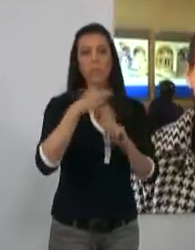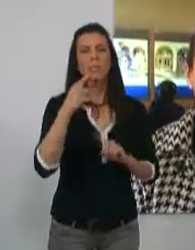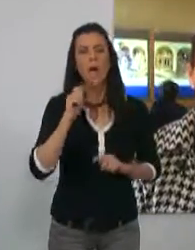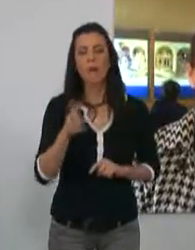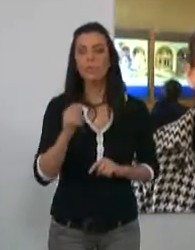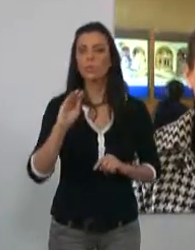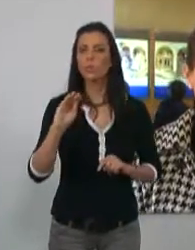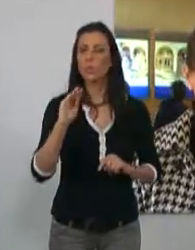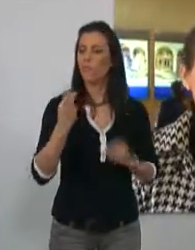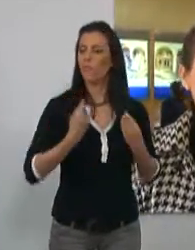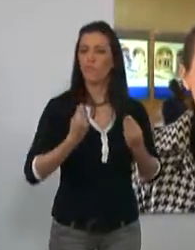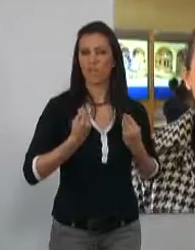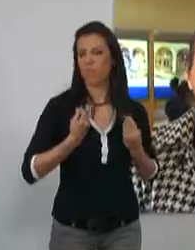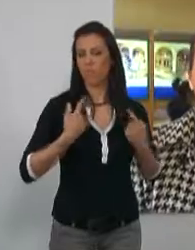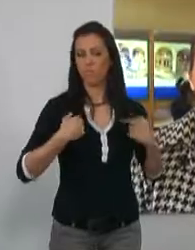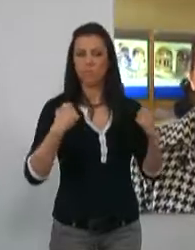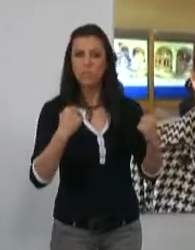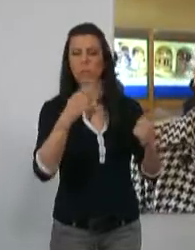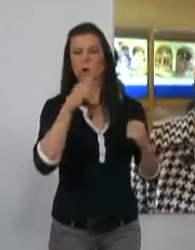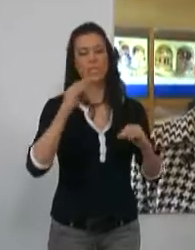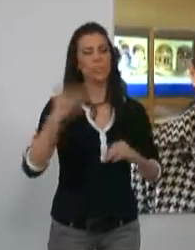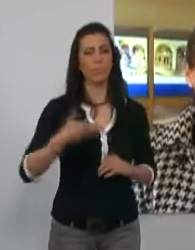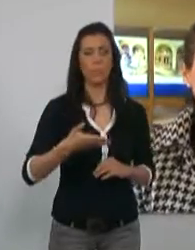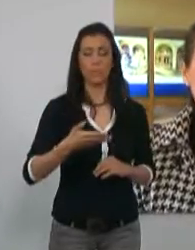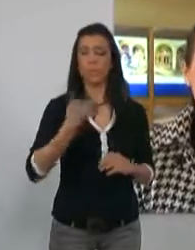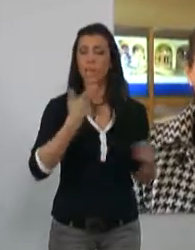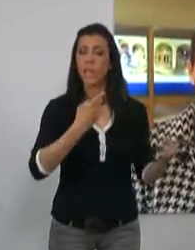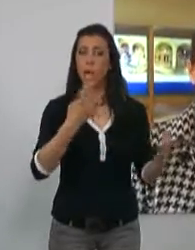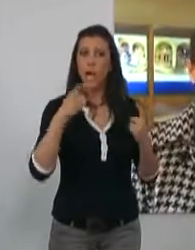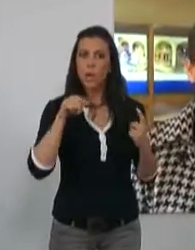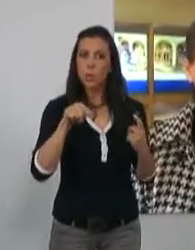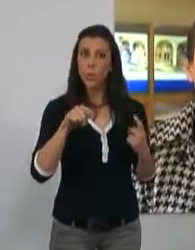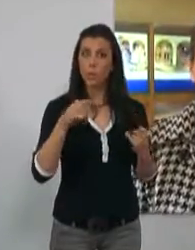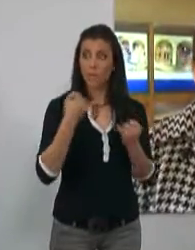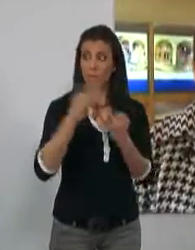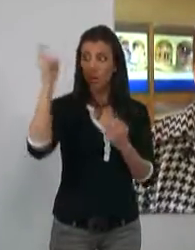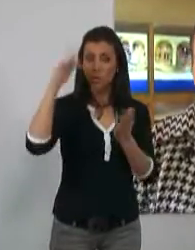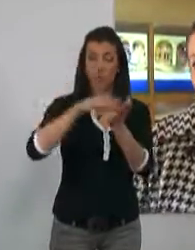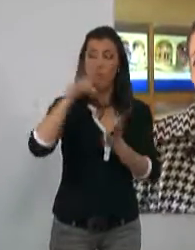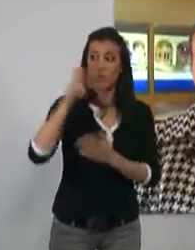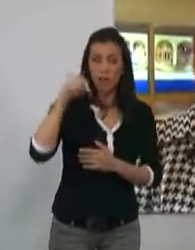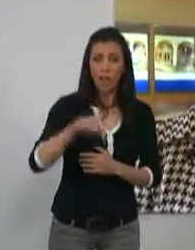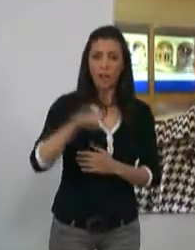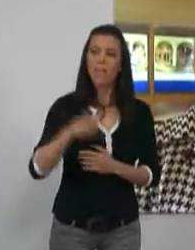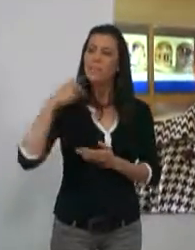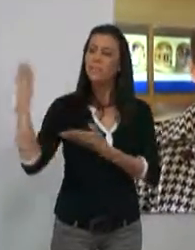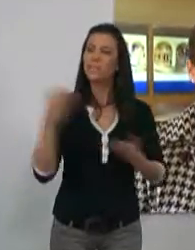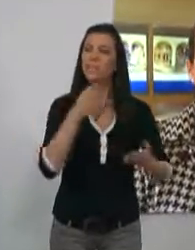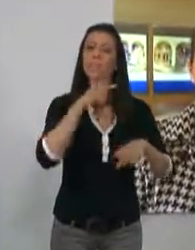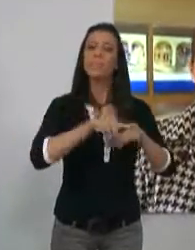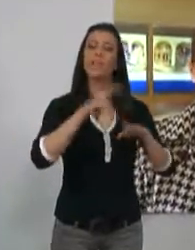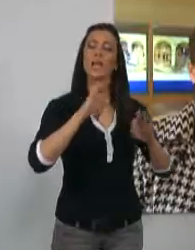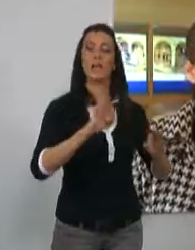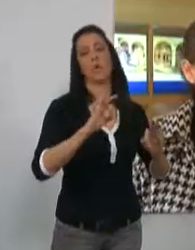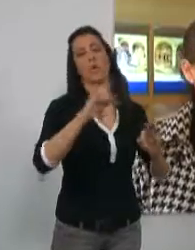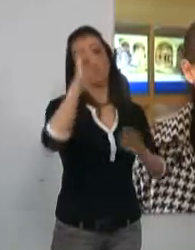y los hábitos de vida saludable como ejes fundamentales. Los alumnos fueron recibidos por la Delegada de